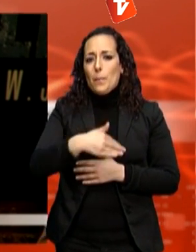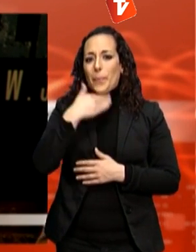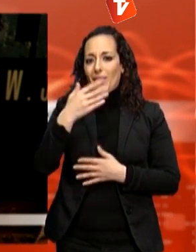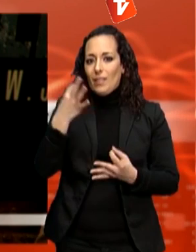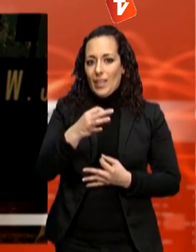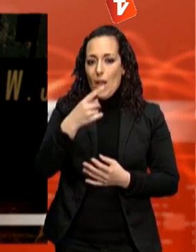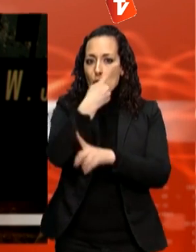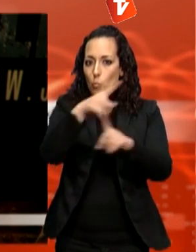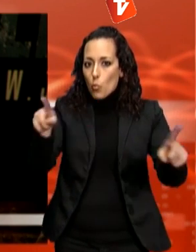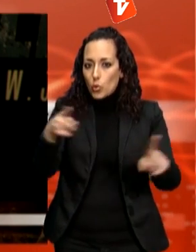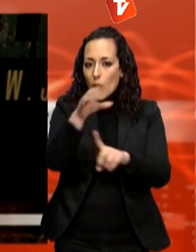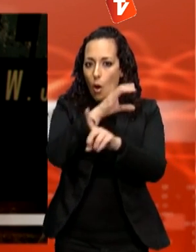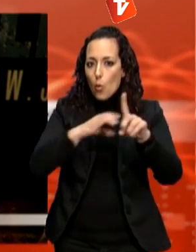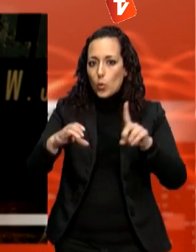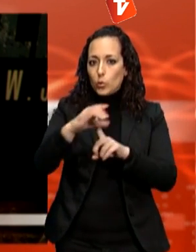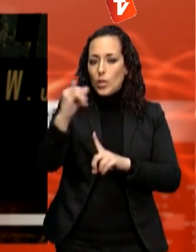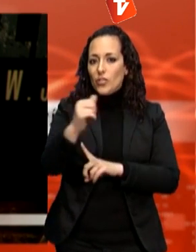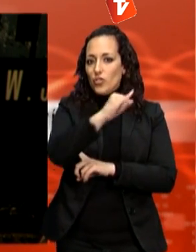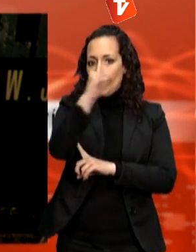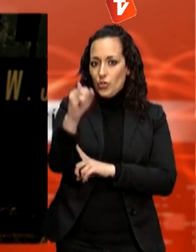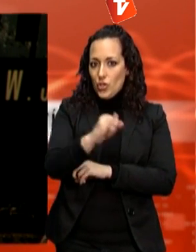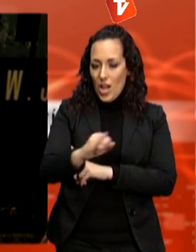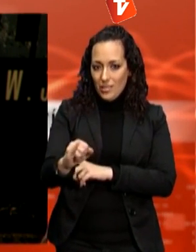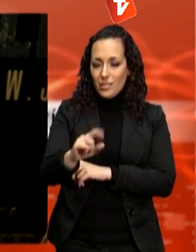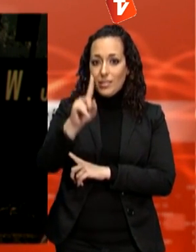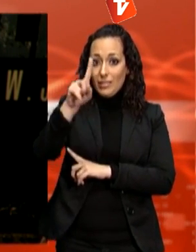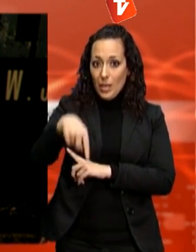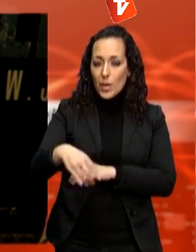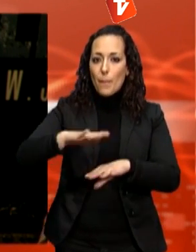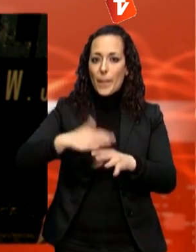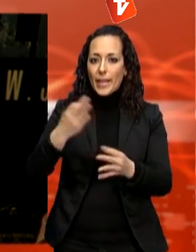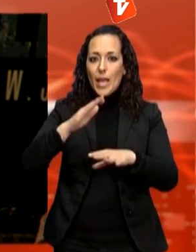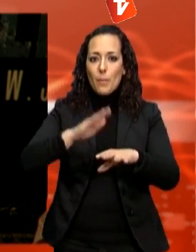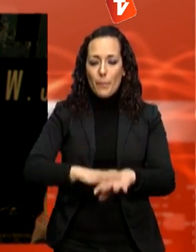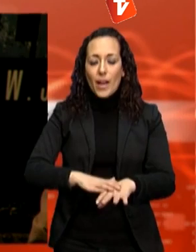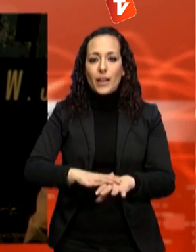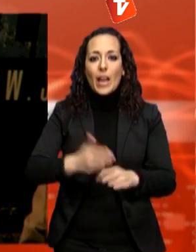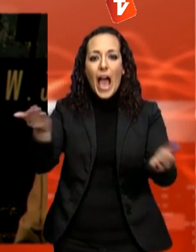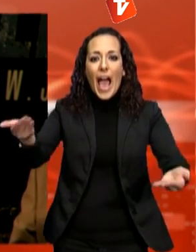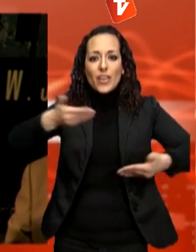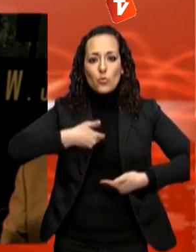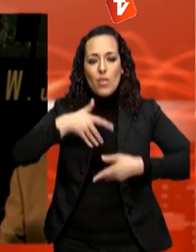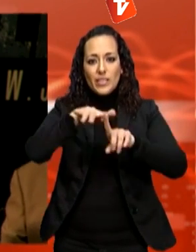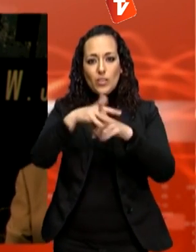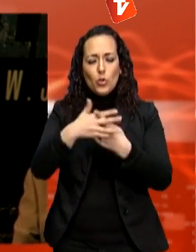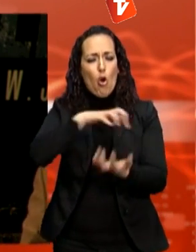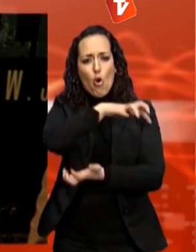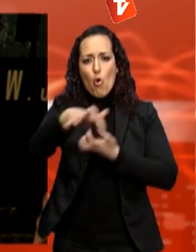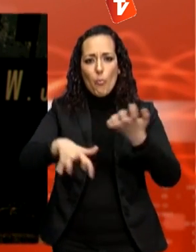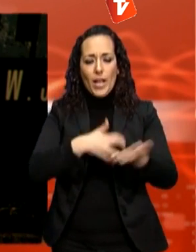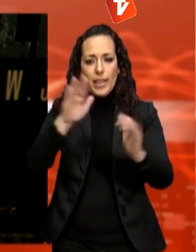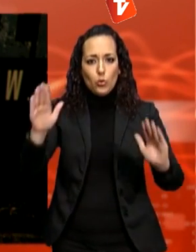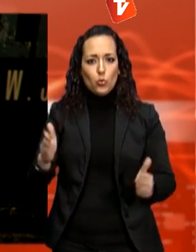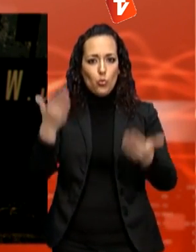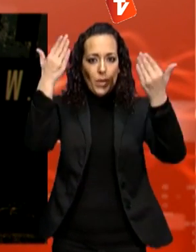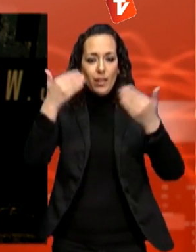la música, la cultura, com un element de promoció econòmica, com un element que també ens ha de fer sortir d'aquesta situació complicada, que ens ha d'ajudar a